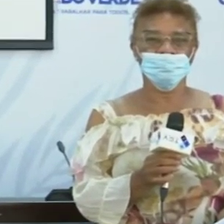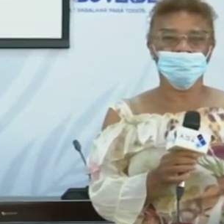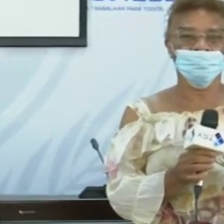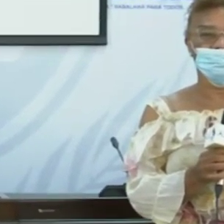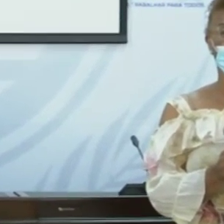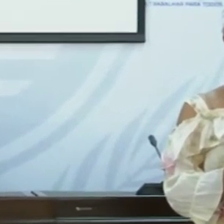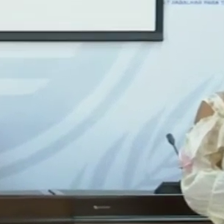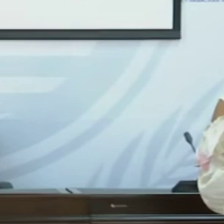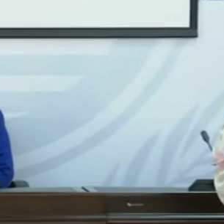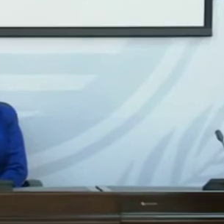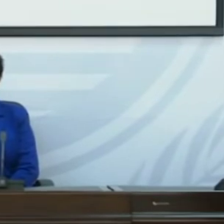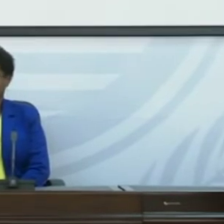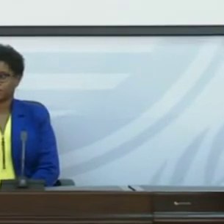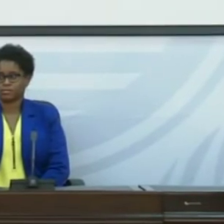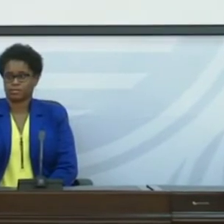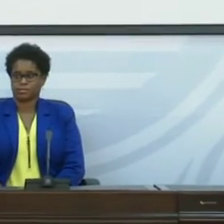passar a palavra para o Dr. Eduardo.